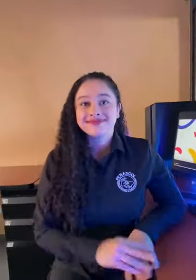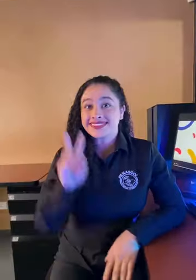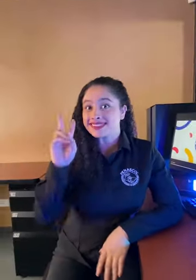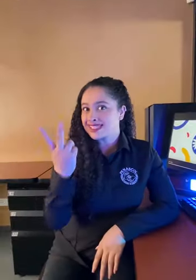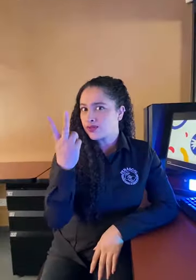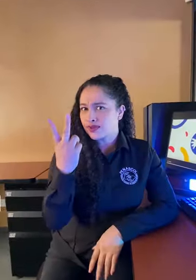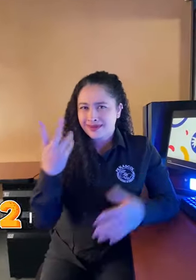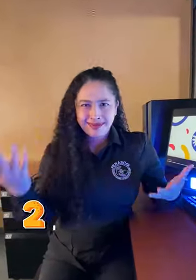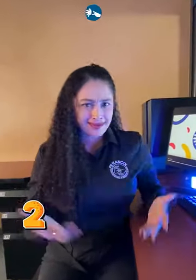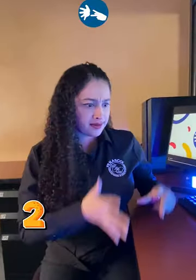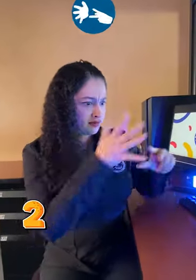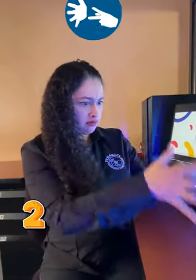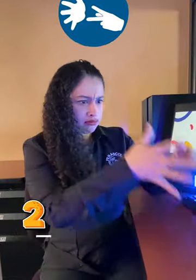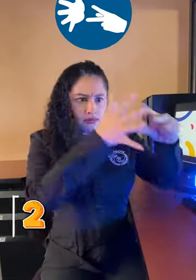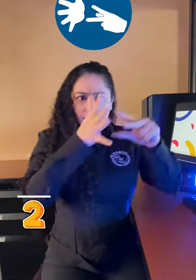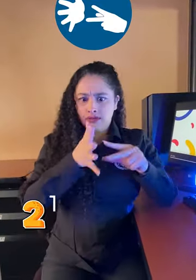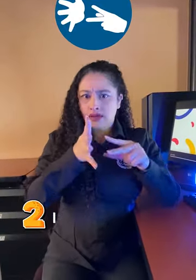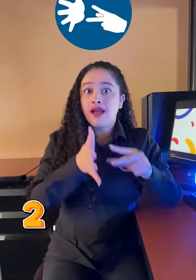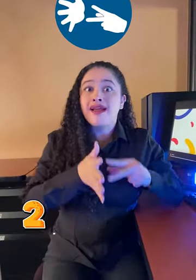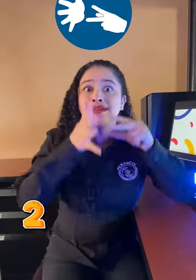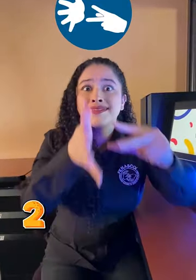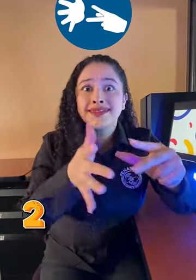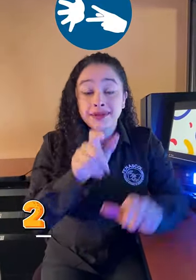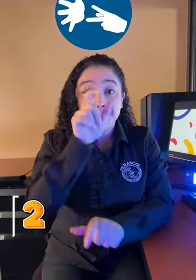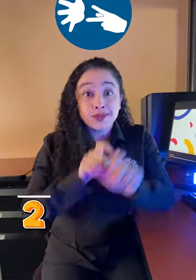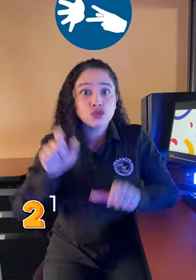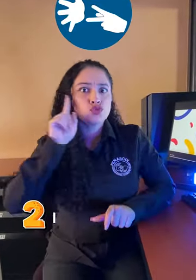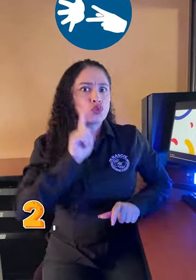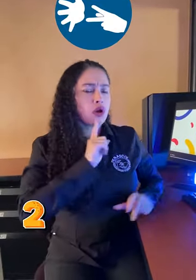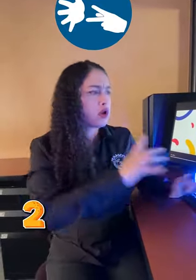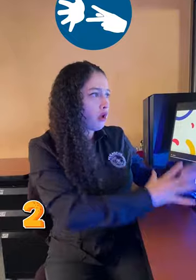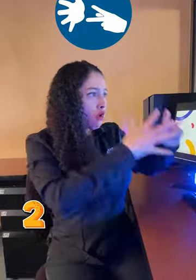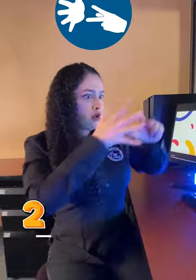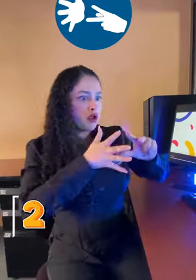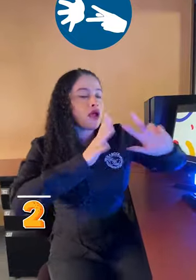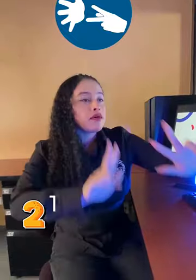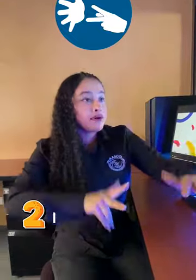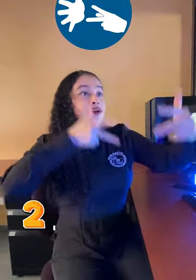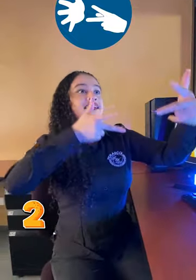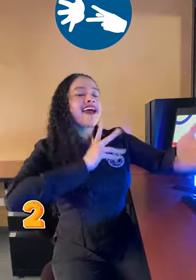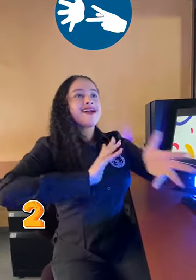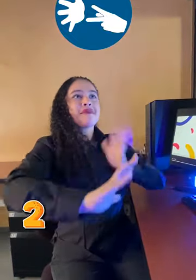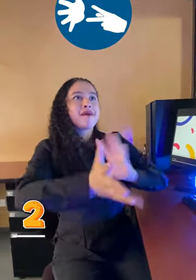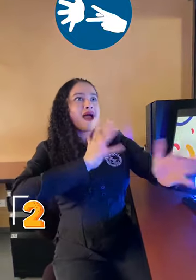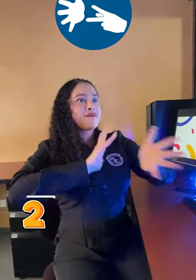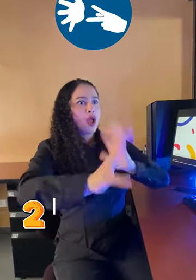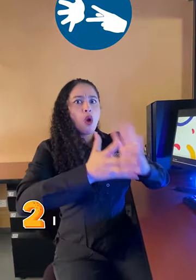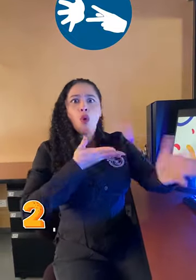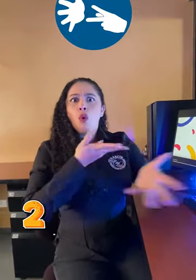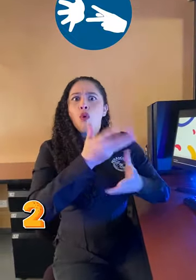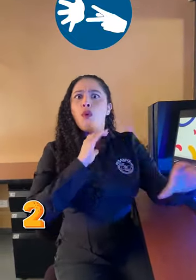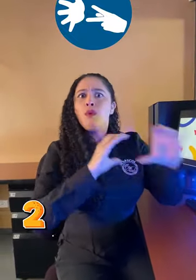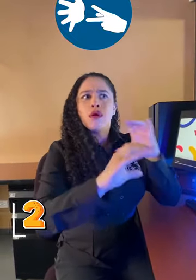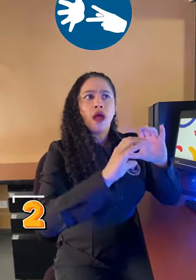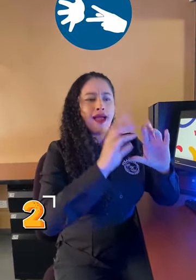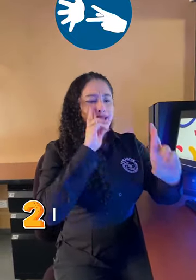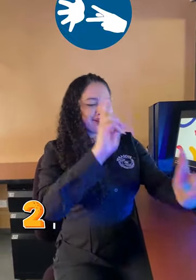Segundo, en el relevo de llamadas las personas sordas se conectan por videollamada y usan la lengua de señas. Este servicio